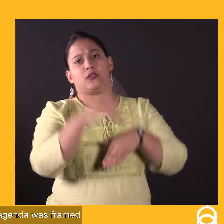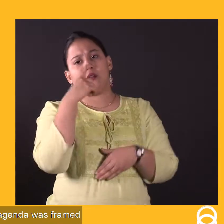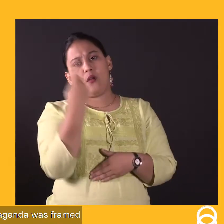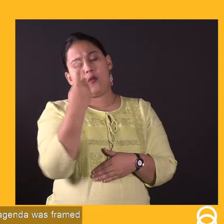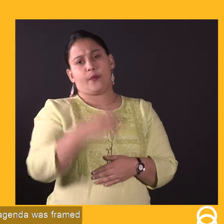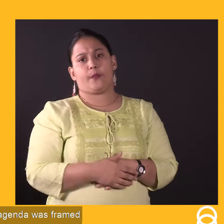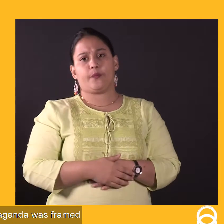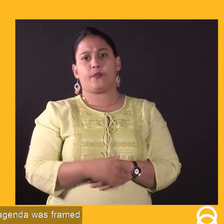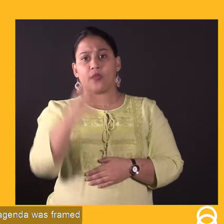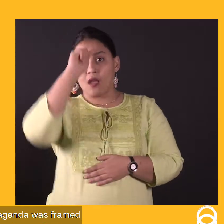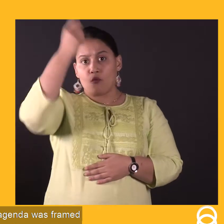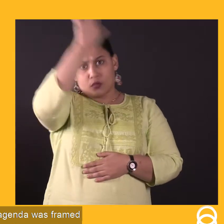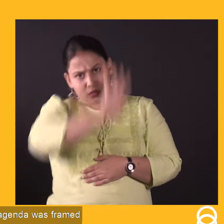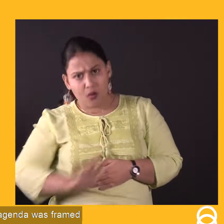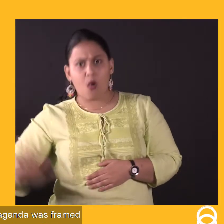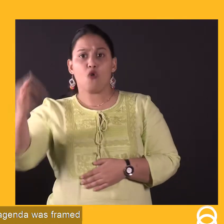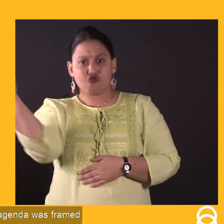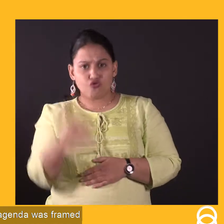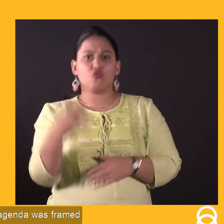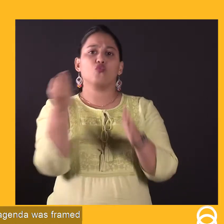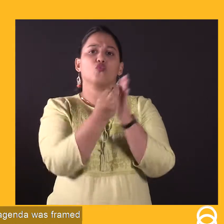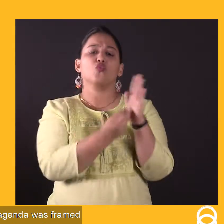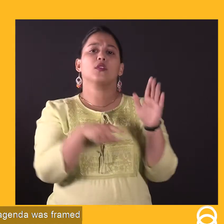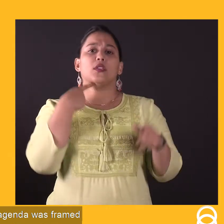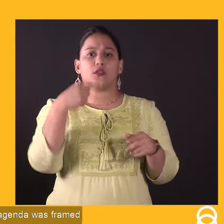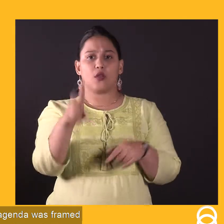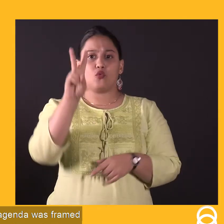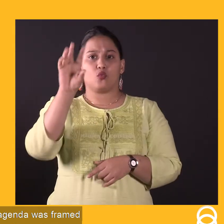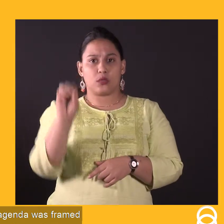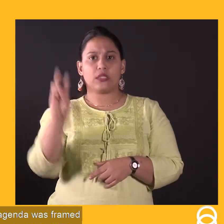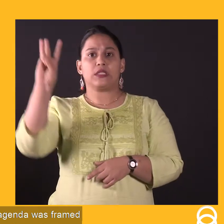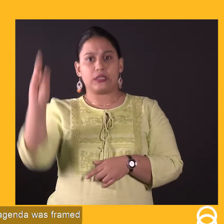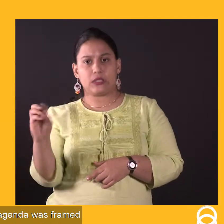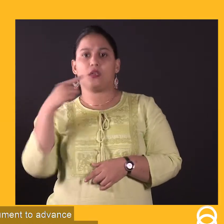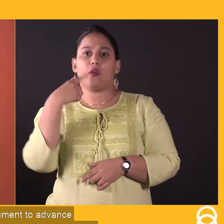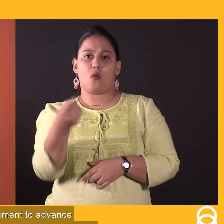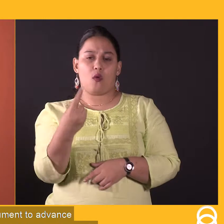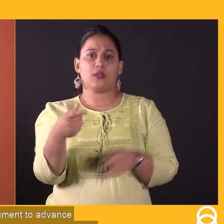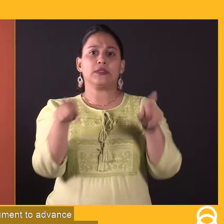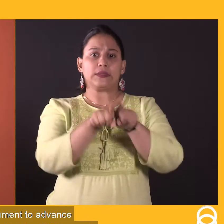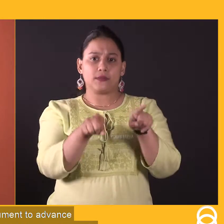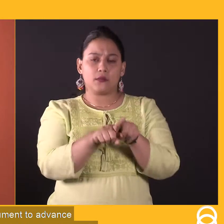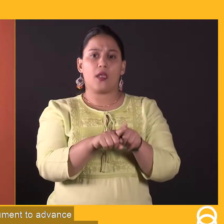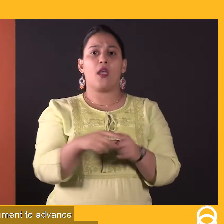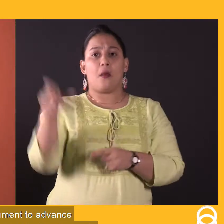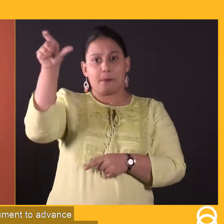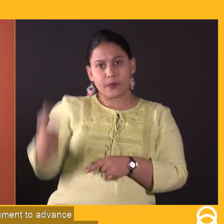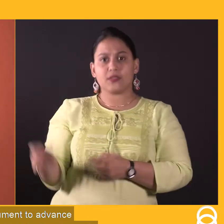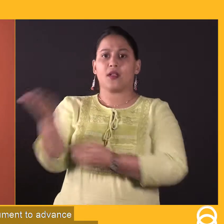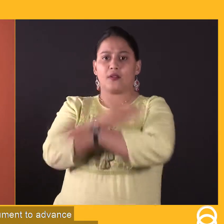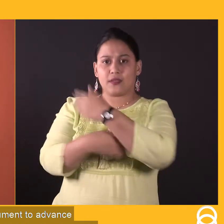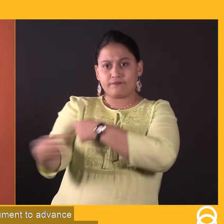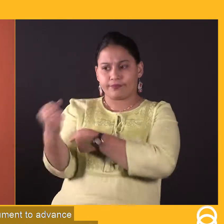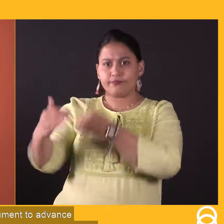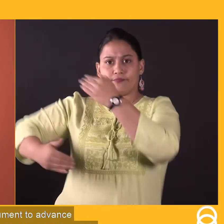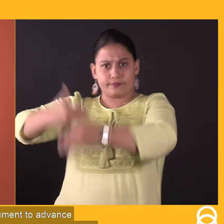अंतराश्च्रि स्तर पर और एक कारे सूची बनाए गई है जिससे हम 2030 कारे सूची कहते हैं एक जो मानव अधिकारों को आगे बढ़ाने वाला